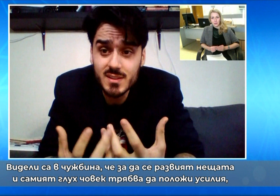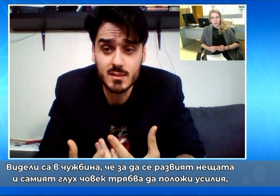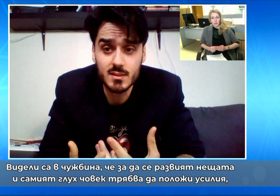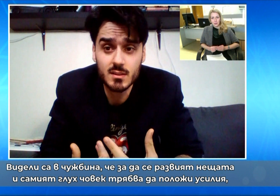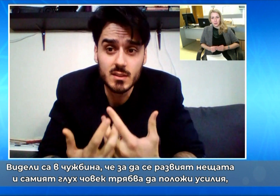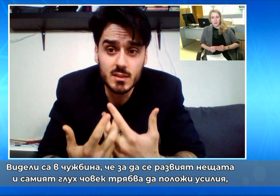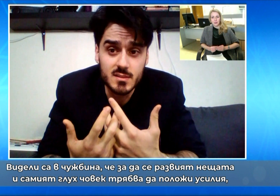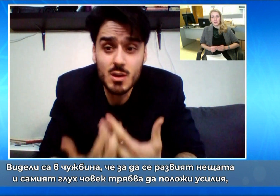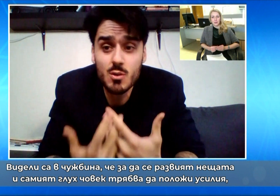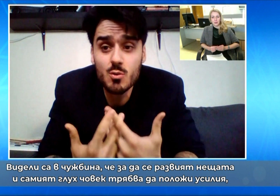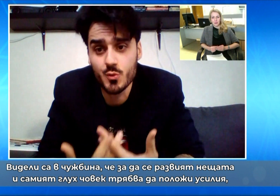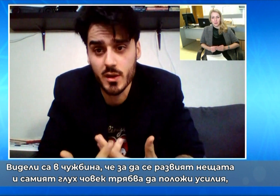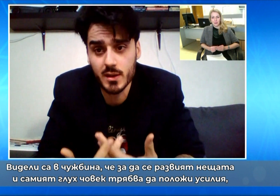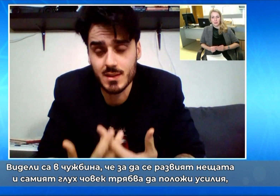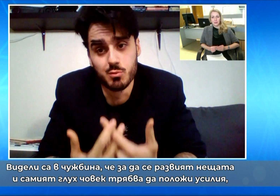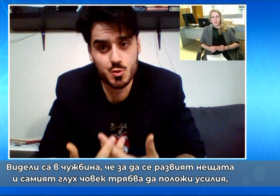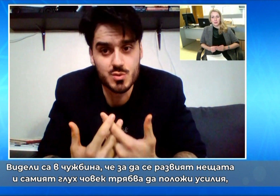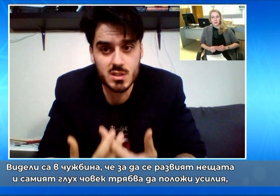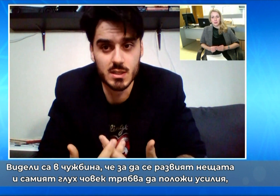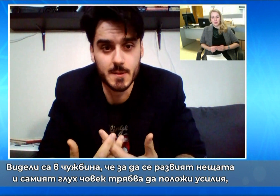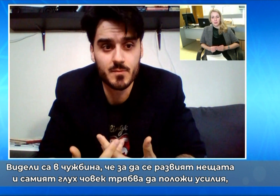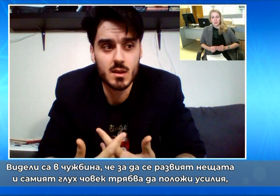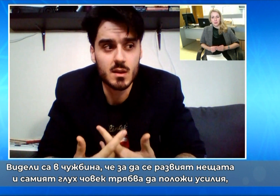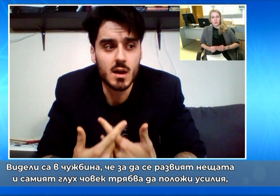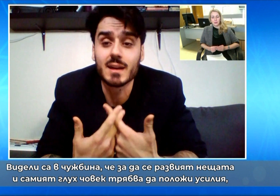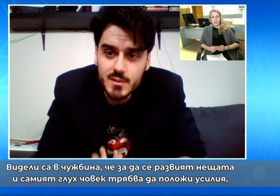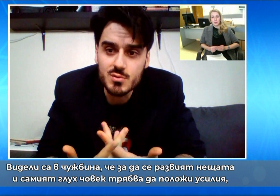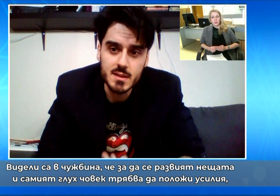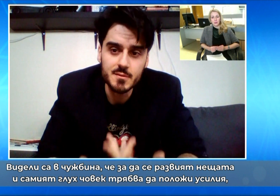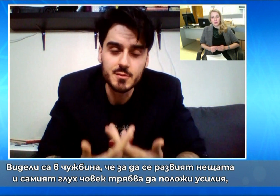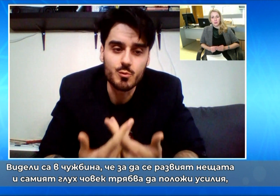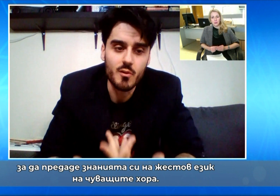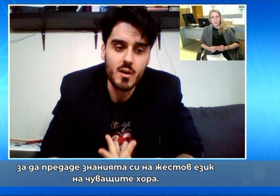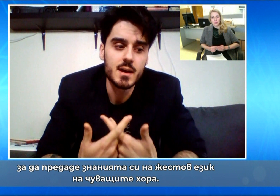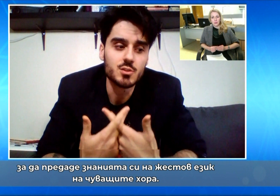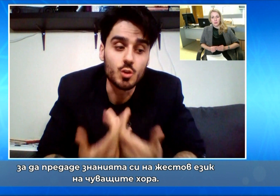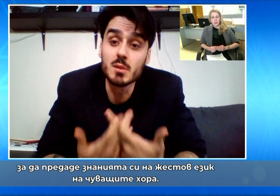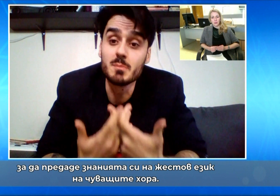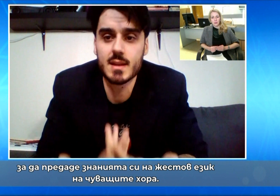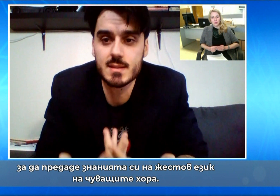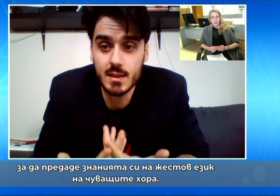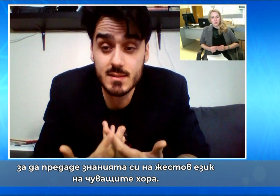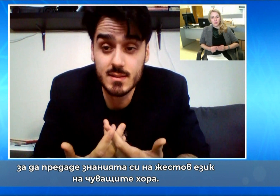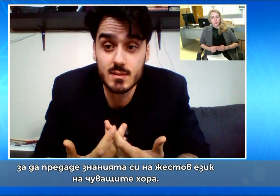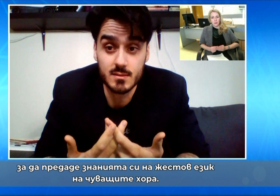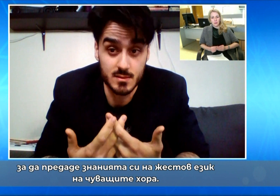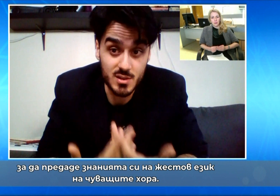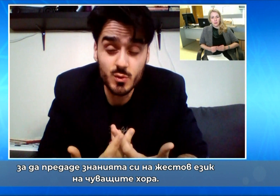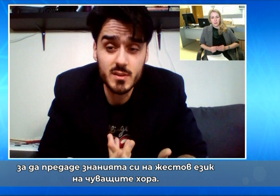и самият глух човек трябва да положи усилия. Активни усилия в това той да предаде знанията си на жестовия език